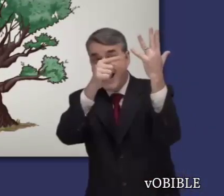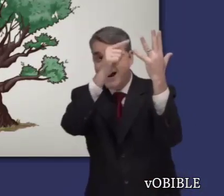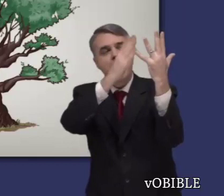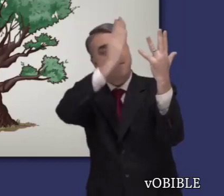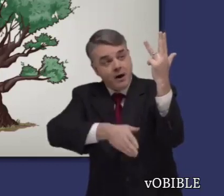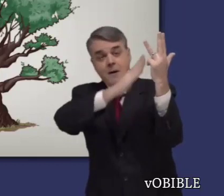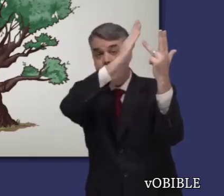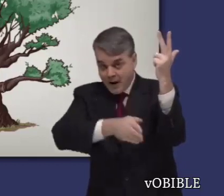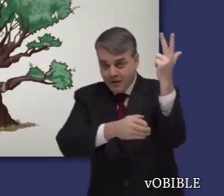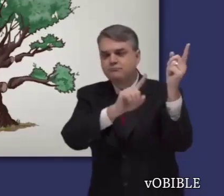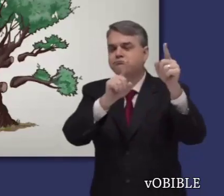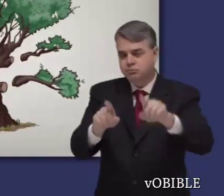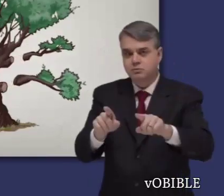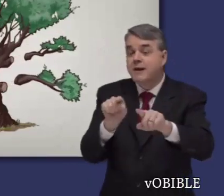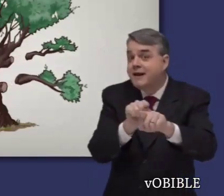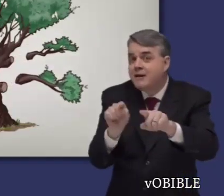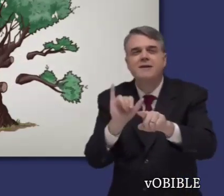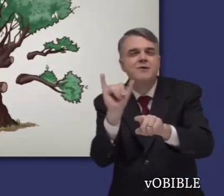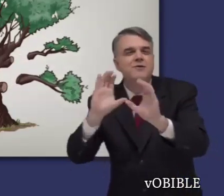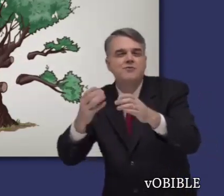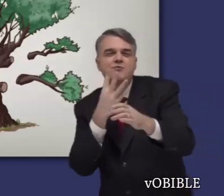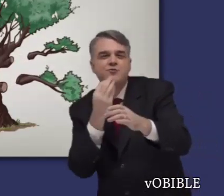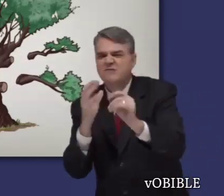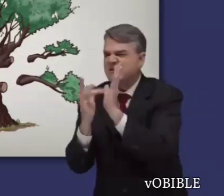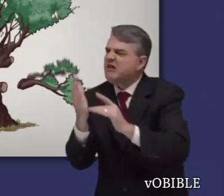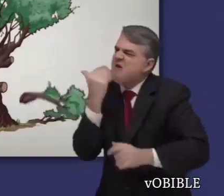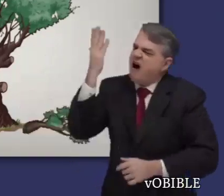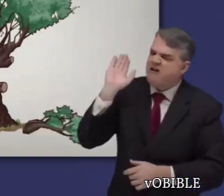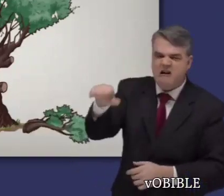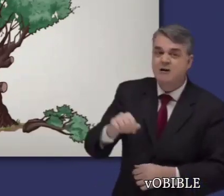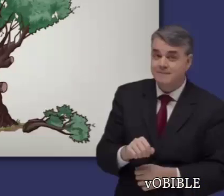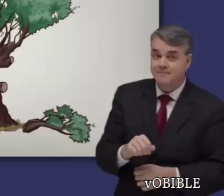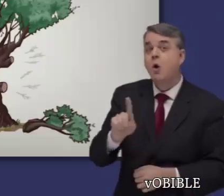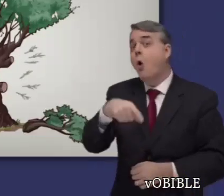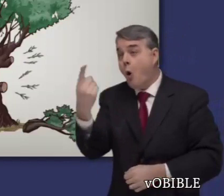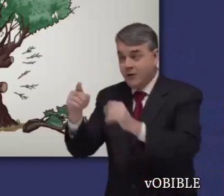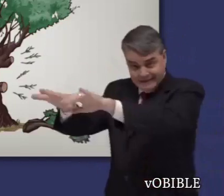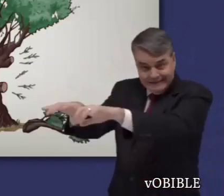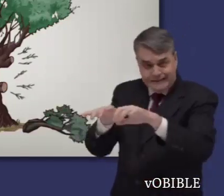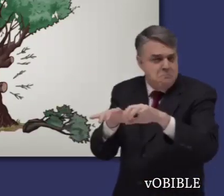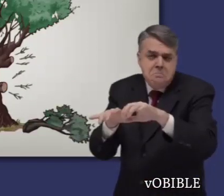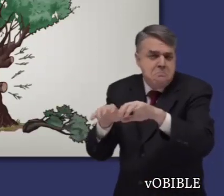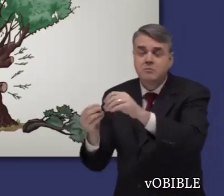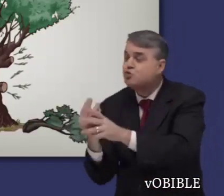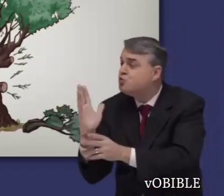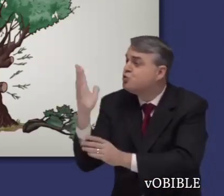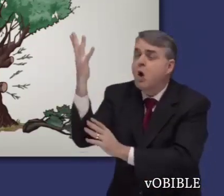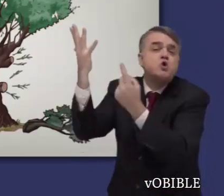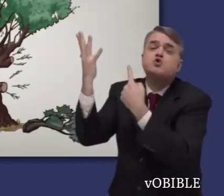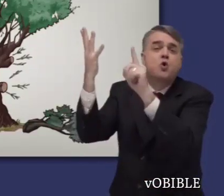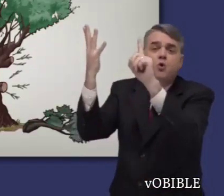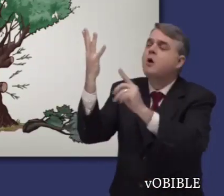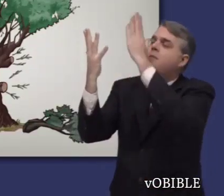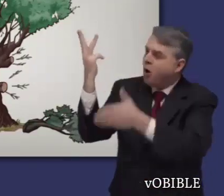Los judíos que rechazaron al Mesías son como ramas arrancadas. En su lugar, se injertan ramas de un